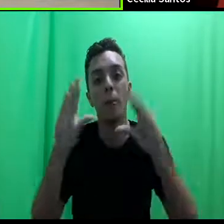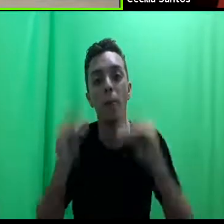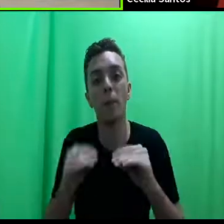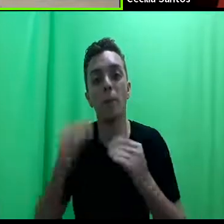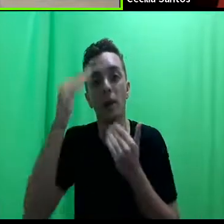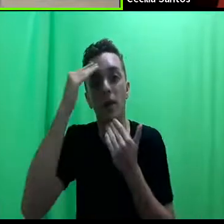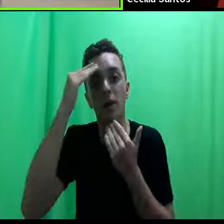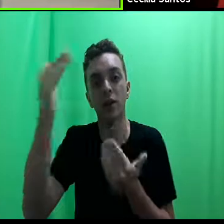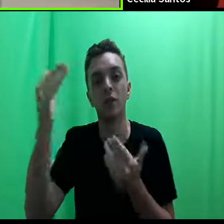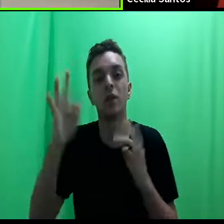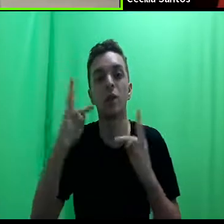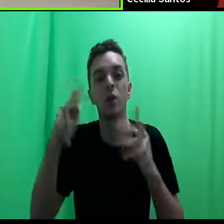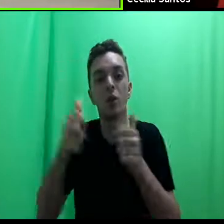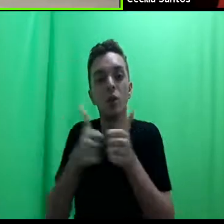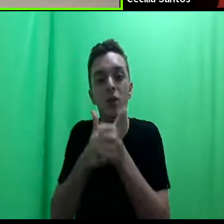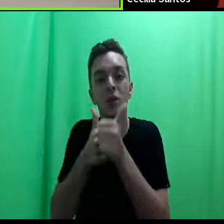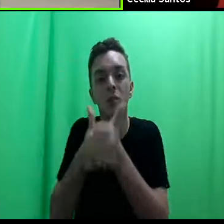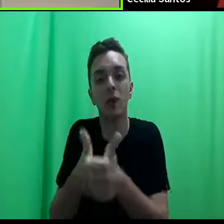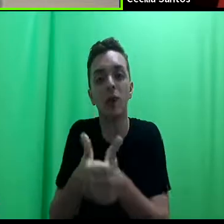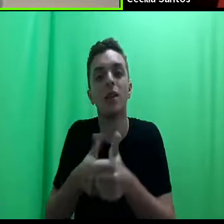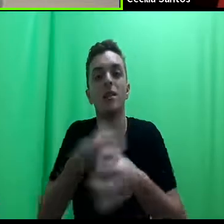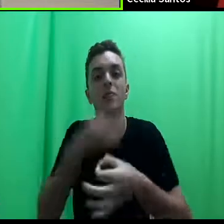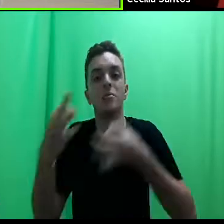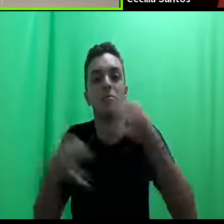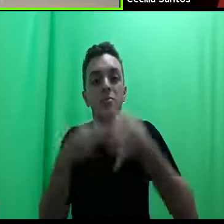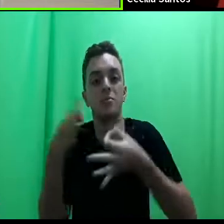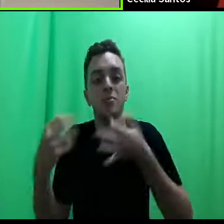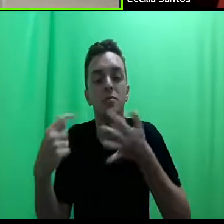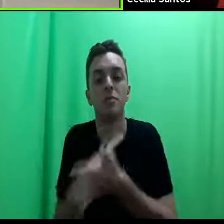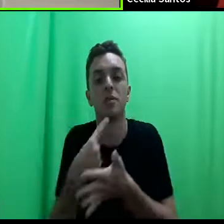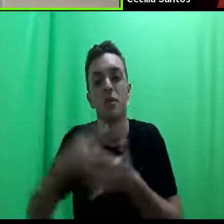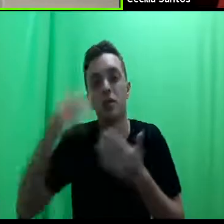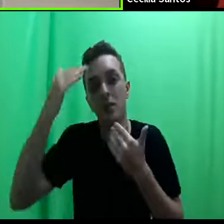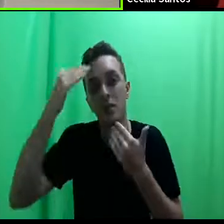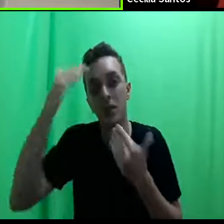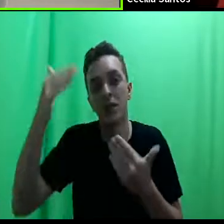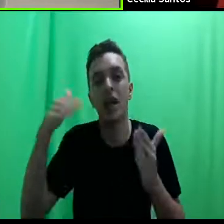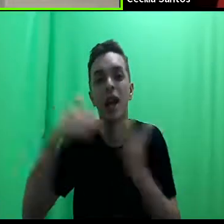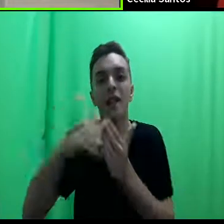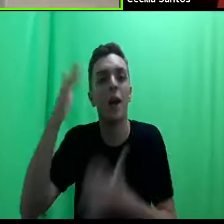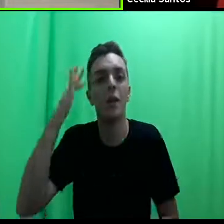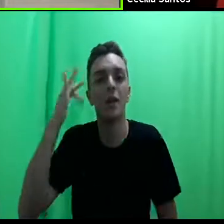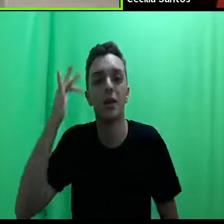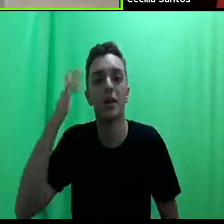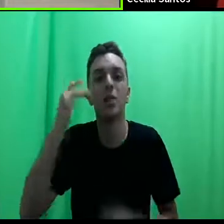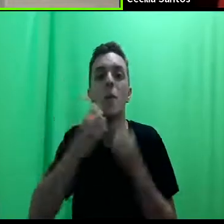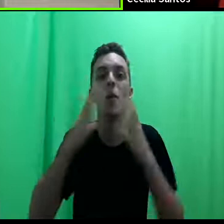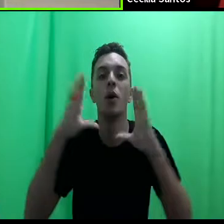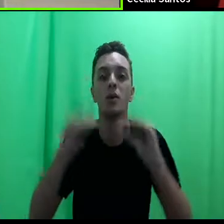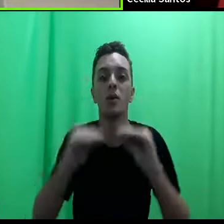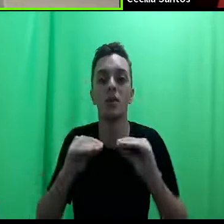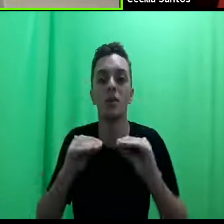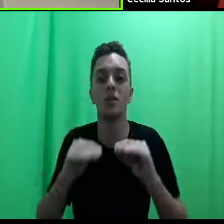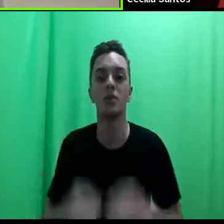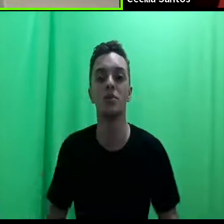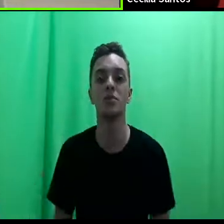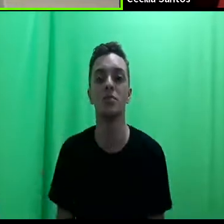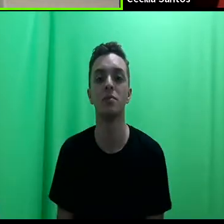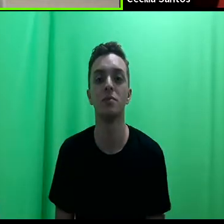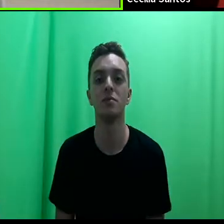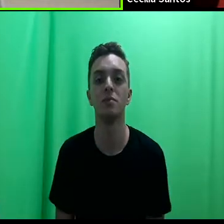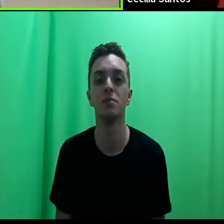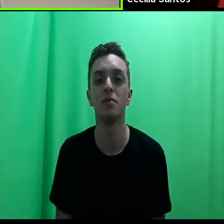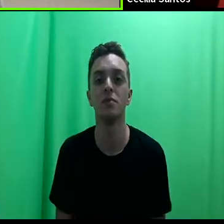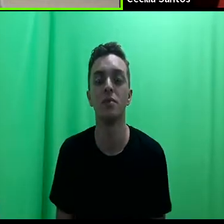quem ficou acompanhando aqui, mandando perguntas, obrigada e até amanhã. Boa noite. Boa noite.